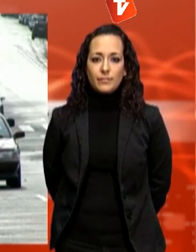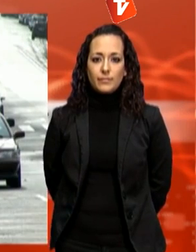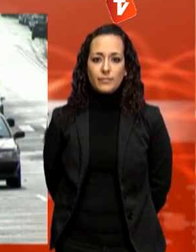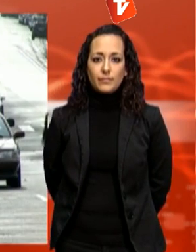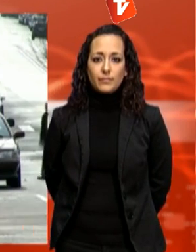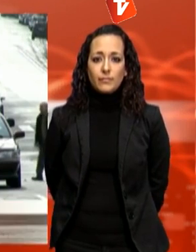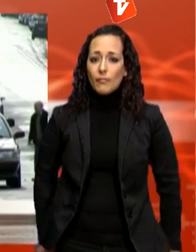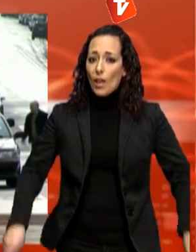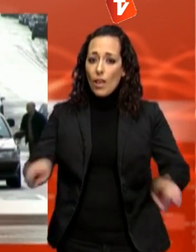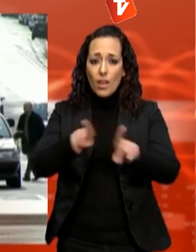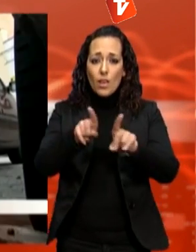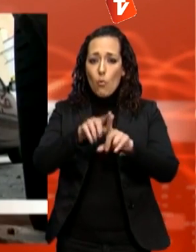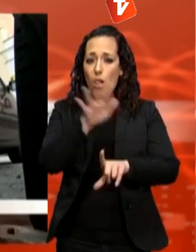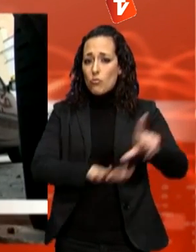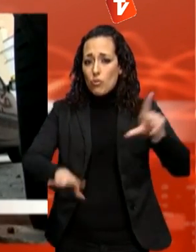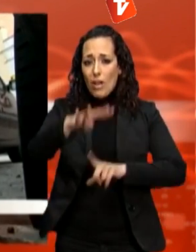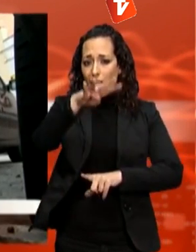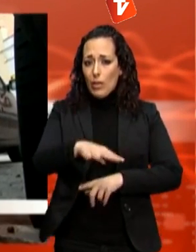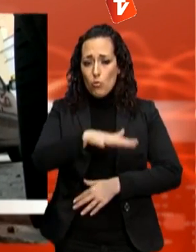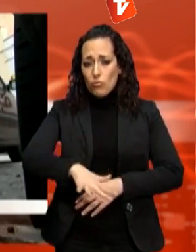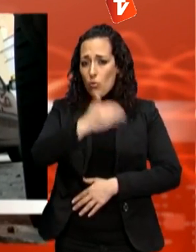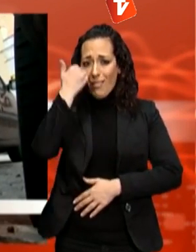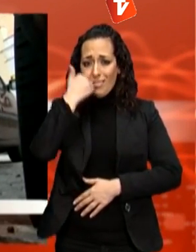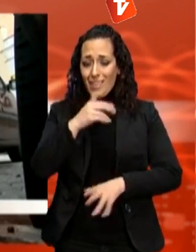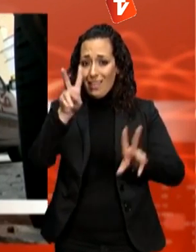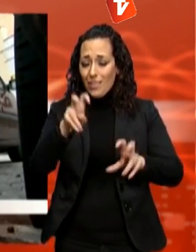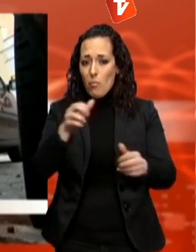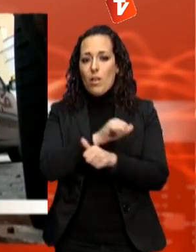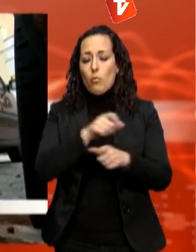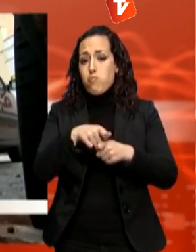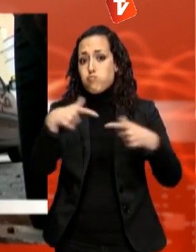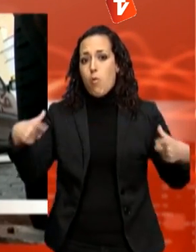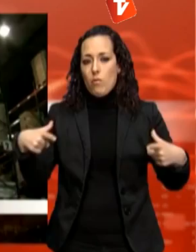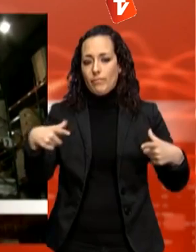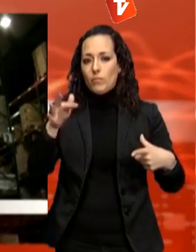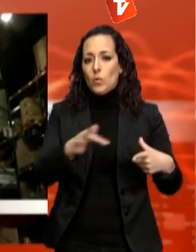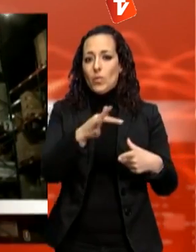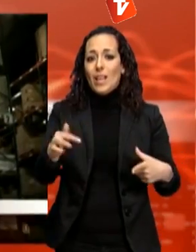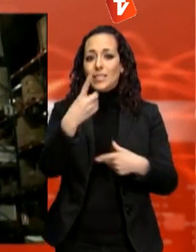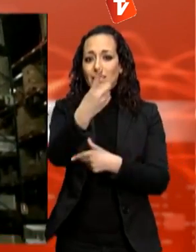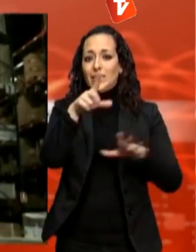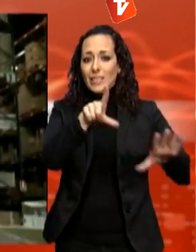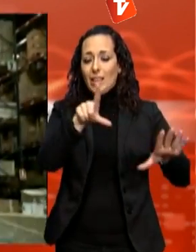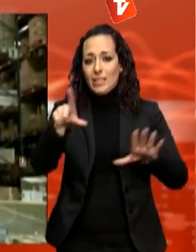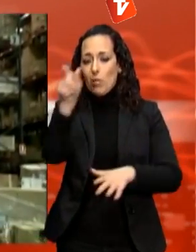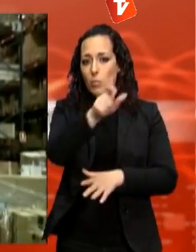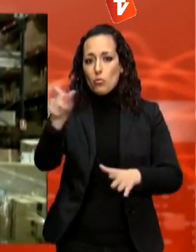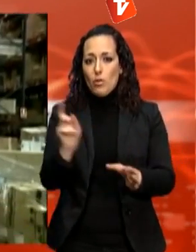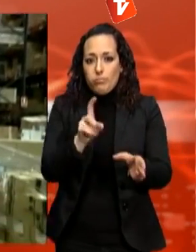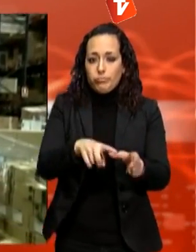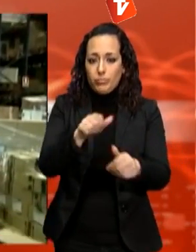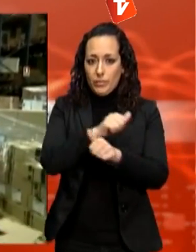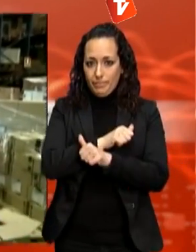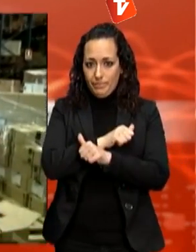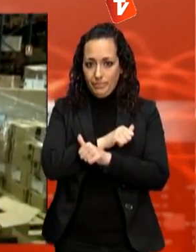Com a la resta de Catalunya, l'atur també puja a Terrassa i ho fan 177 persones més que busquen feina a partir d'aquest mes de març.